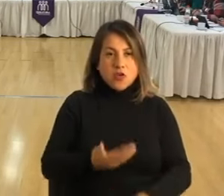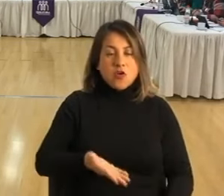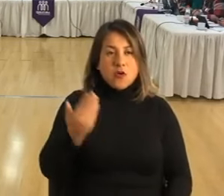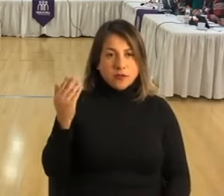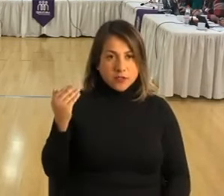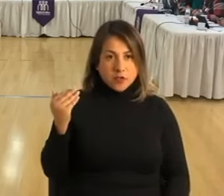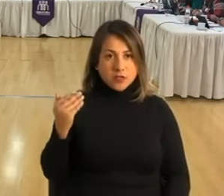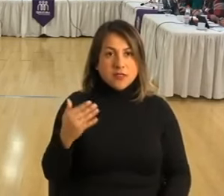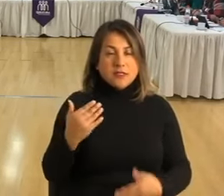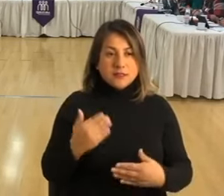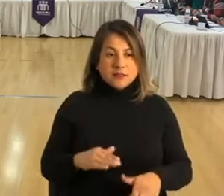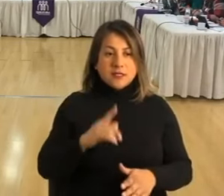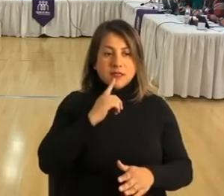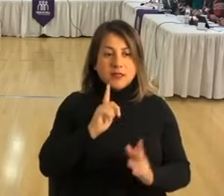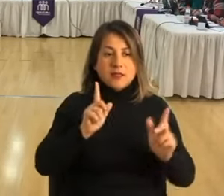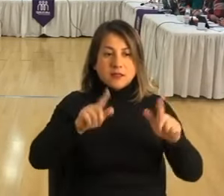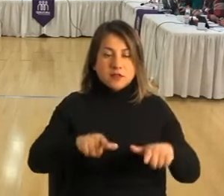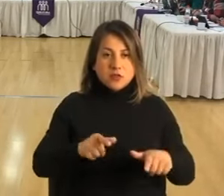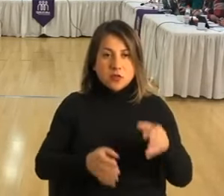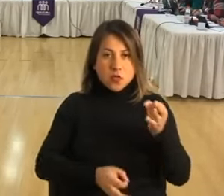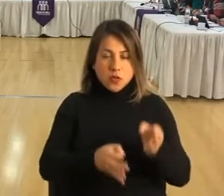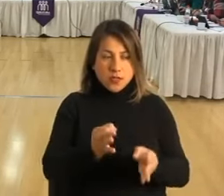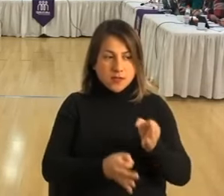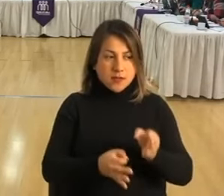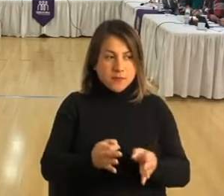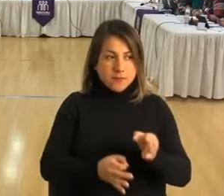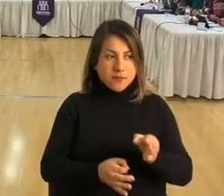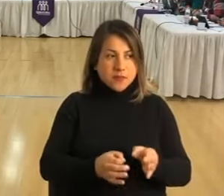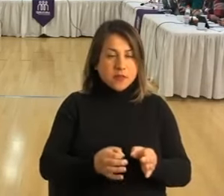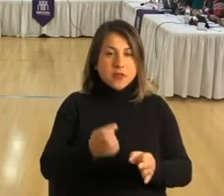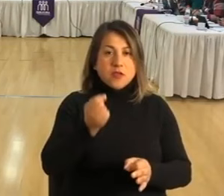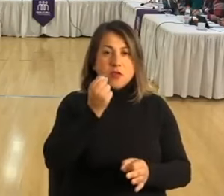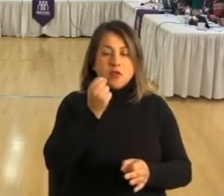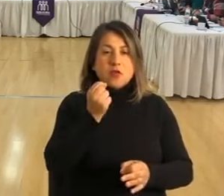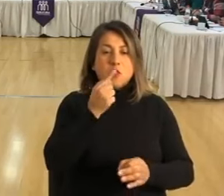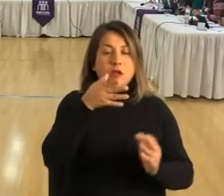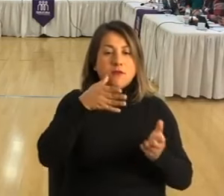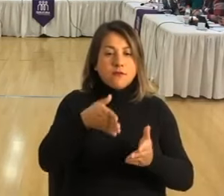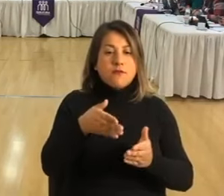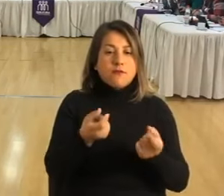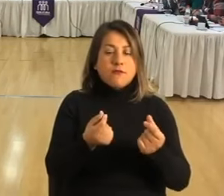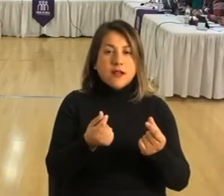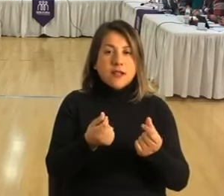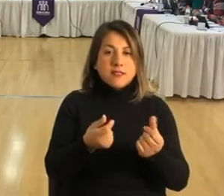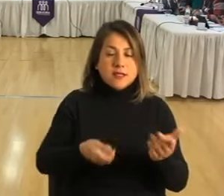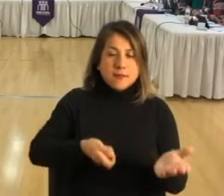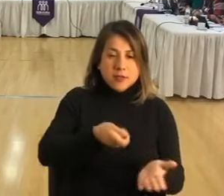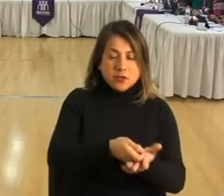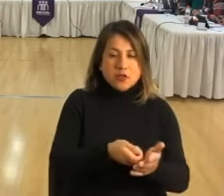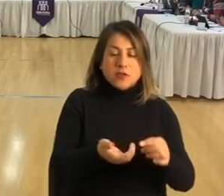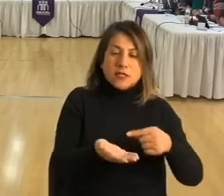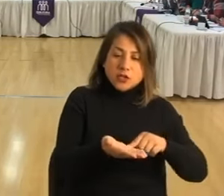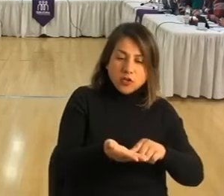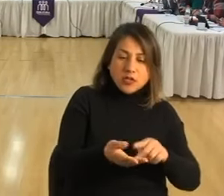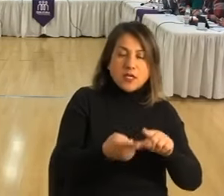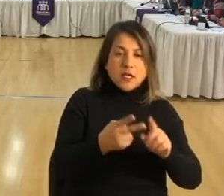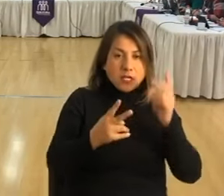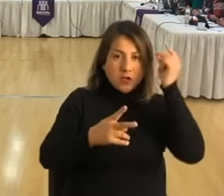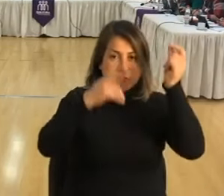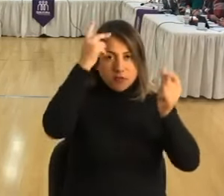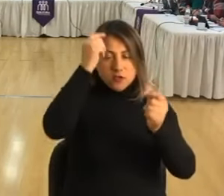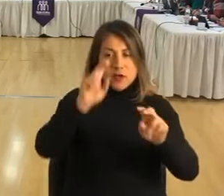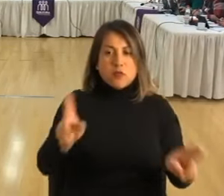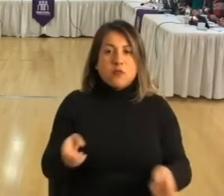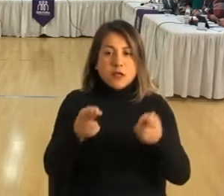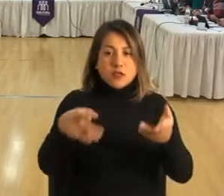fueron visadas también por la dirección jurídica. ¿Cuáles son las líneas de financiamiento que se establecen? la tecnología, innovación y recuperación